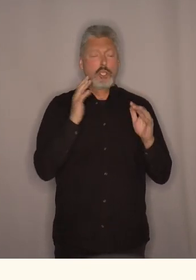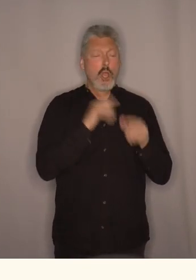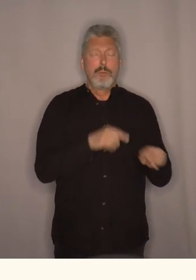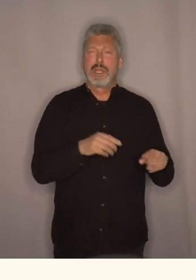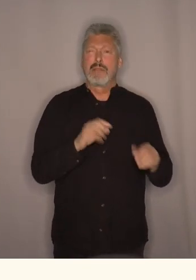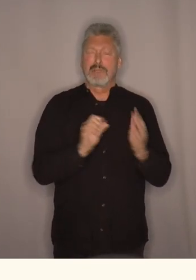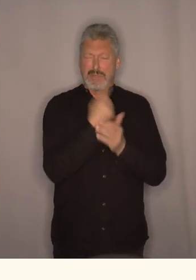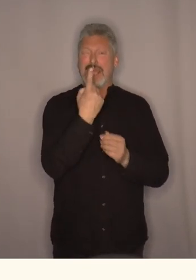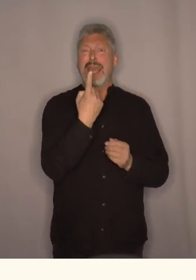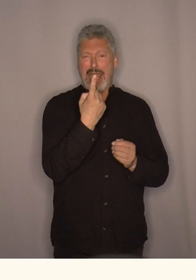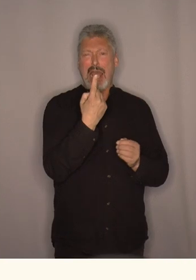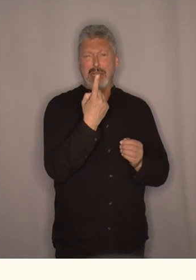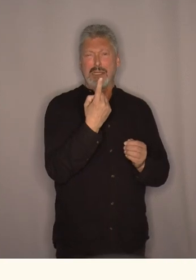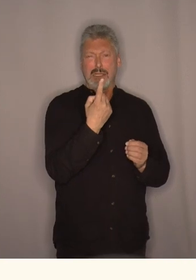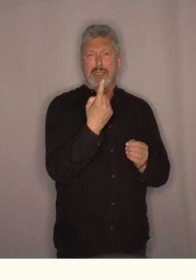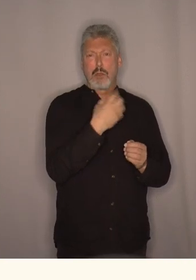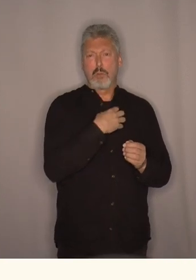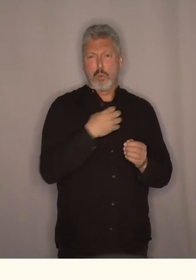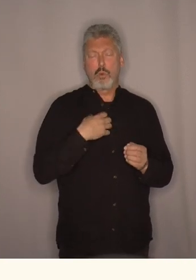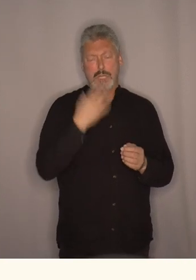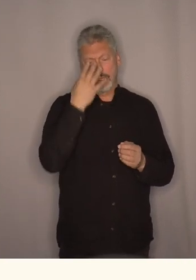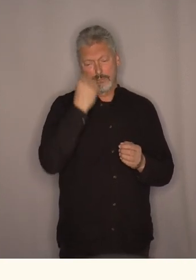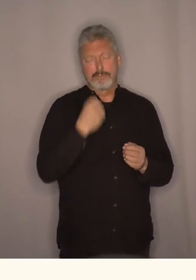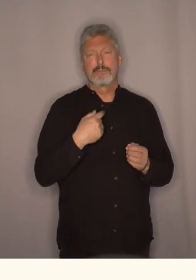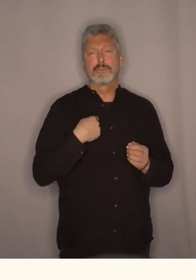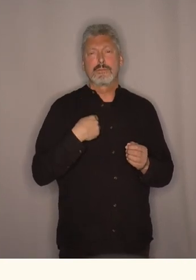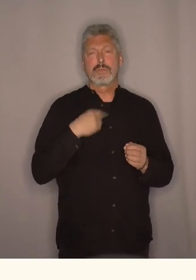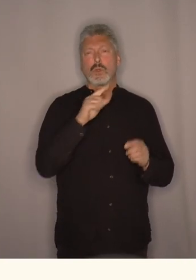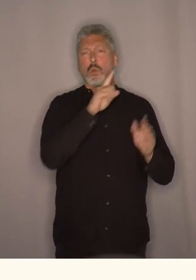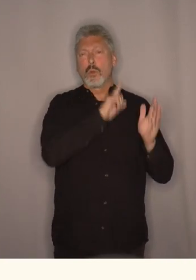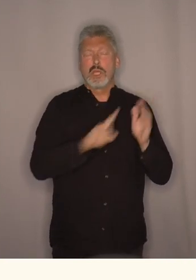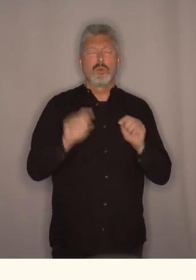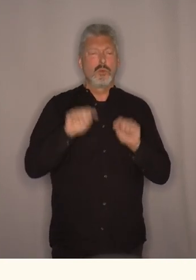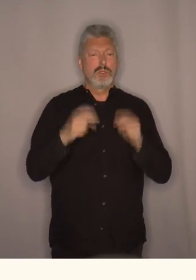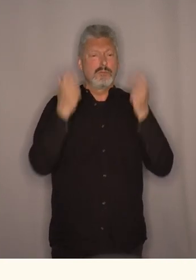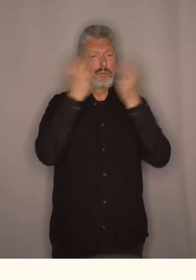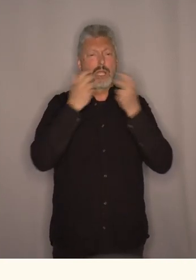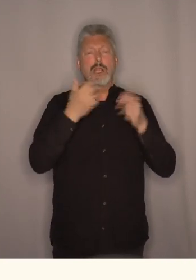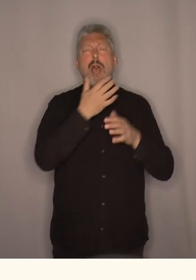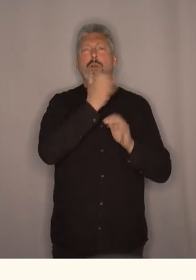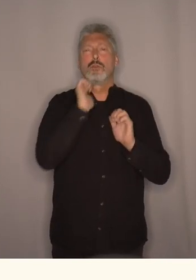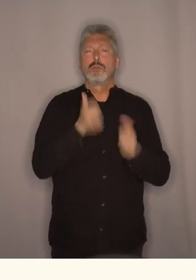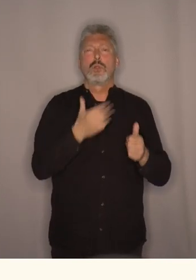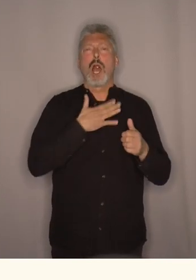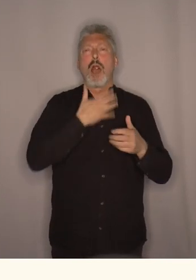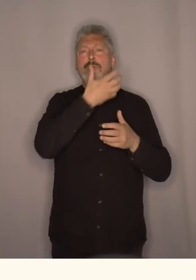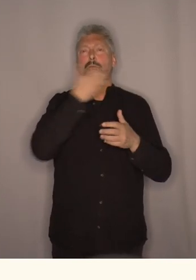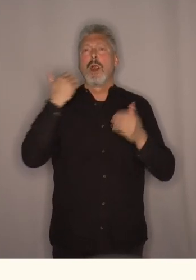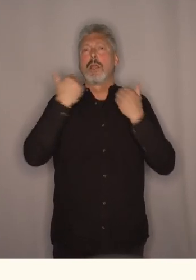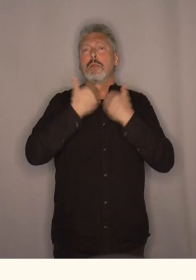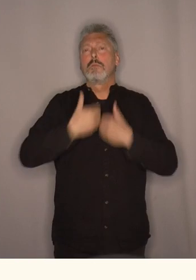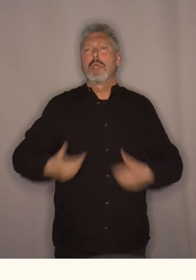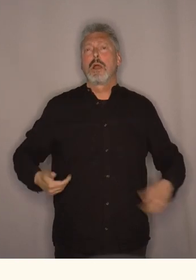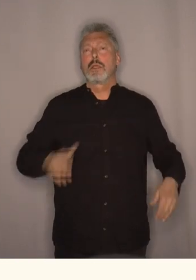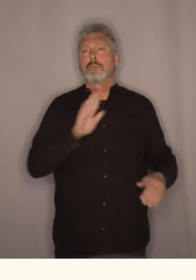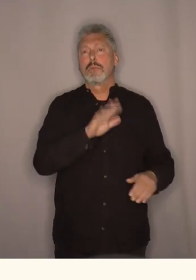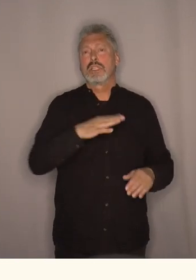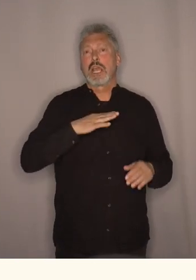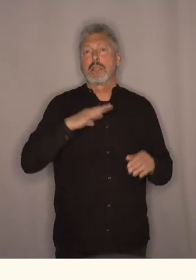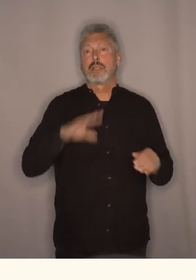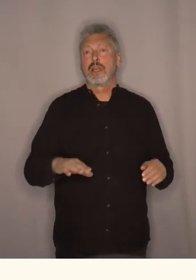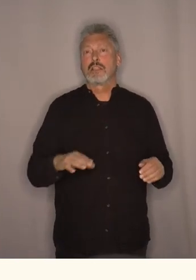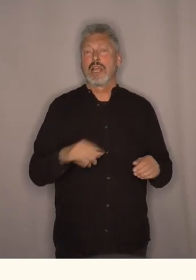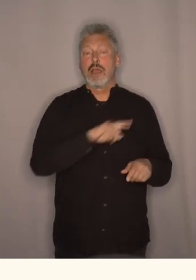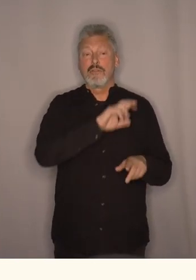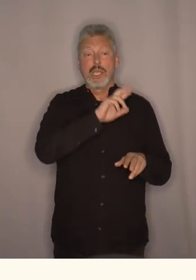Vi husker særlig en hun kom inn og forklart at hun var på jakt etter en varm jakke til datteren sin. Og vi